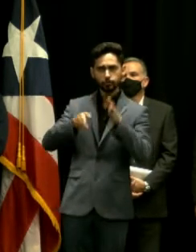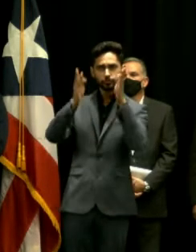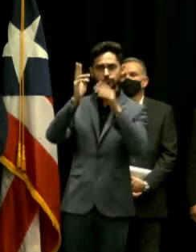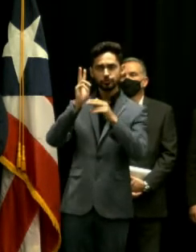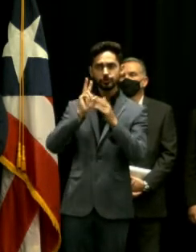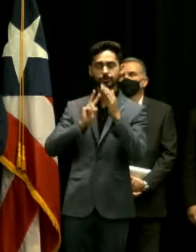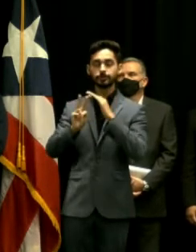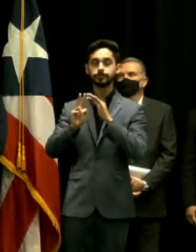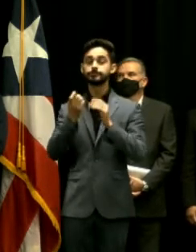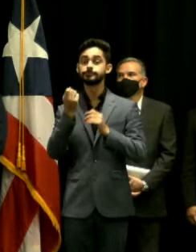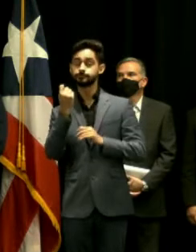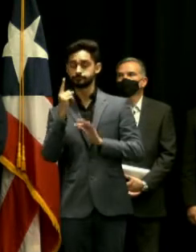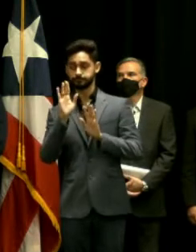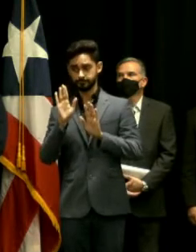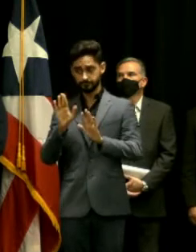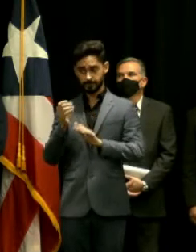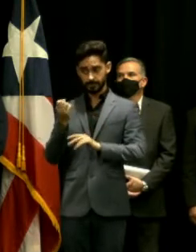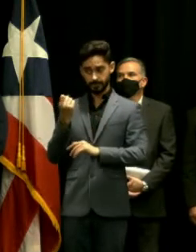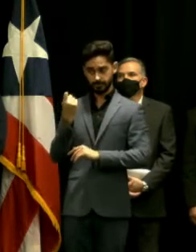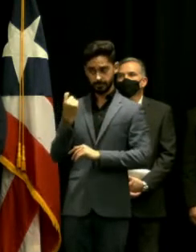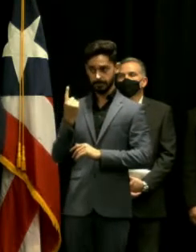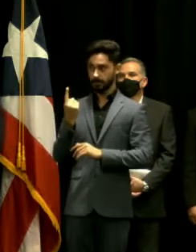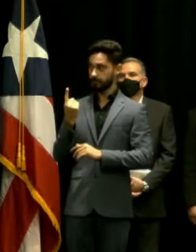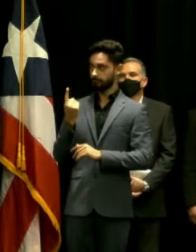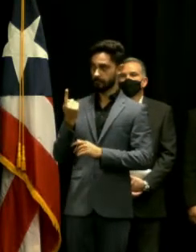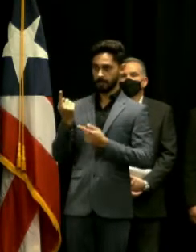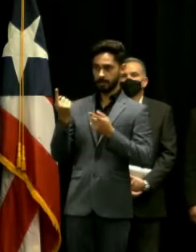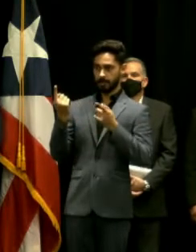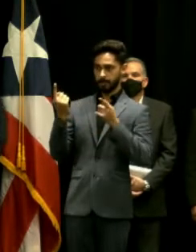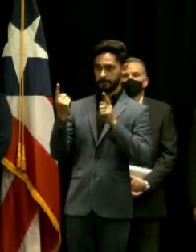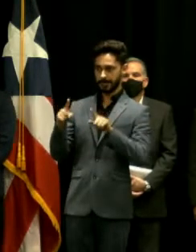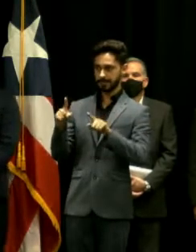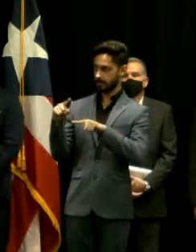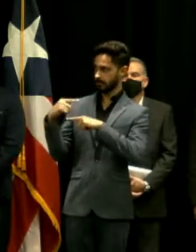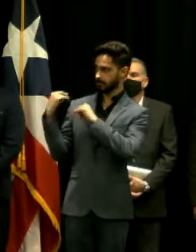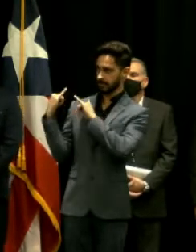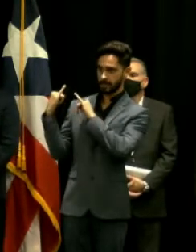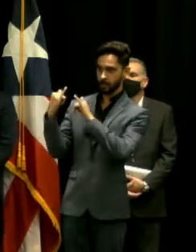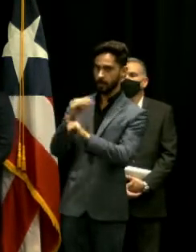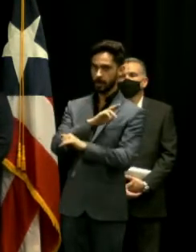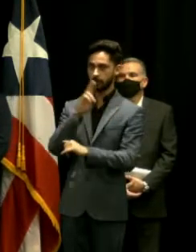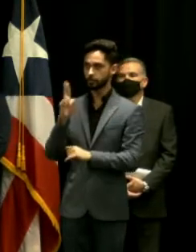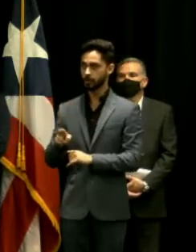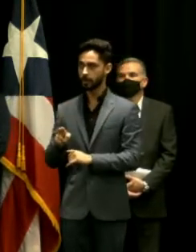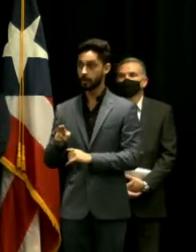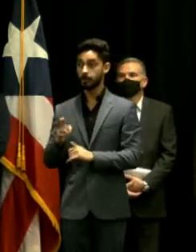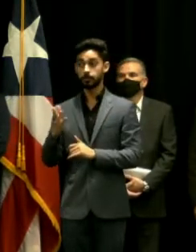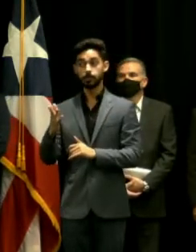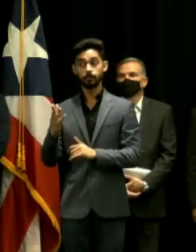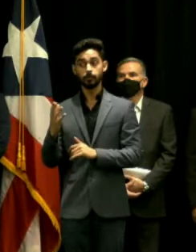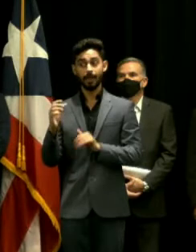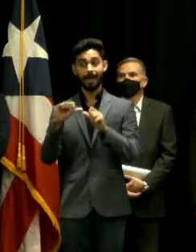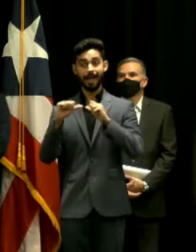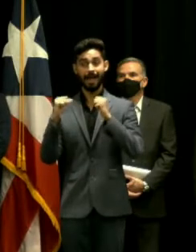habían visto algo como lo que acaba de ocurrir. aquí se contrató a una firma de gran renombre